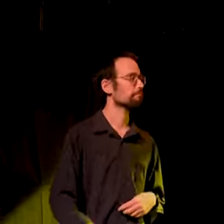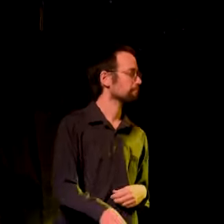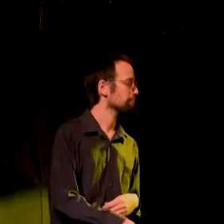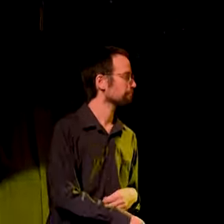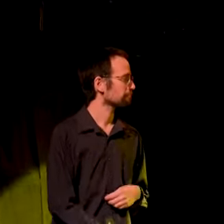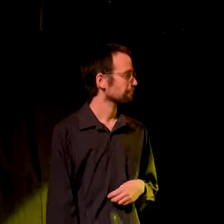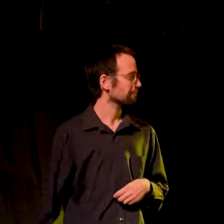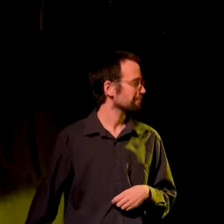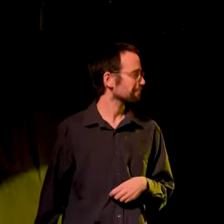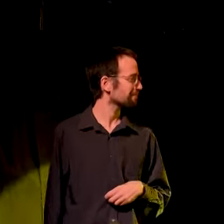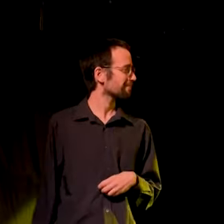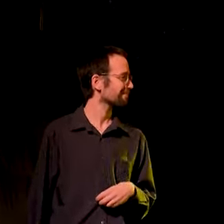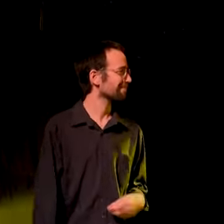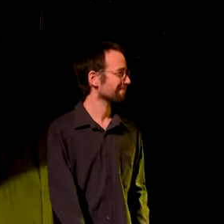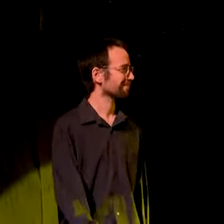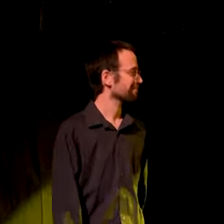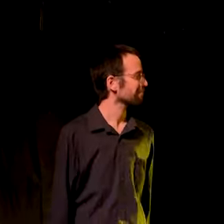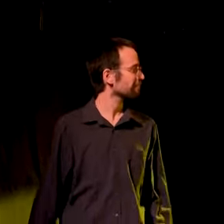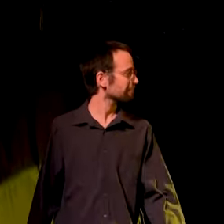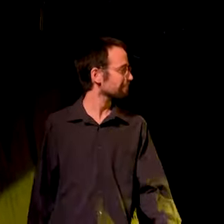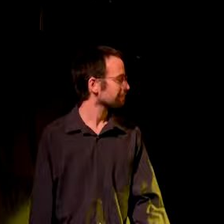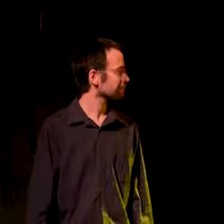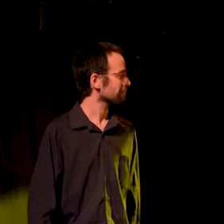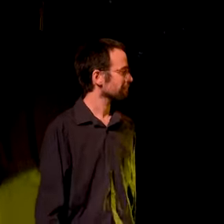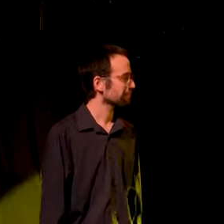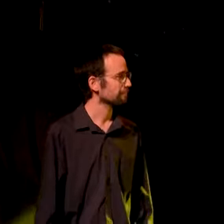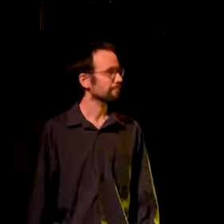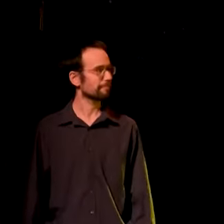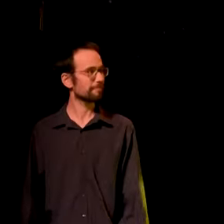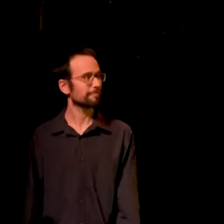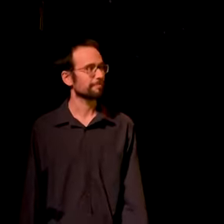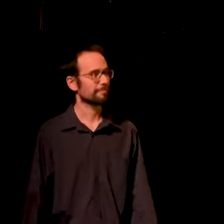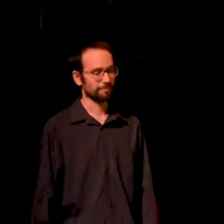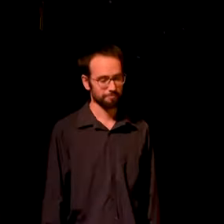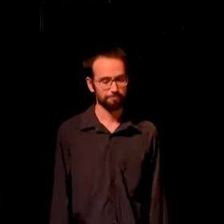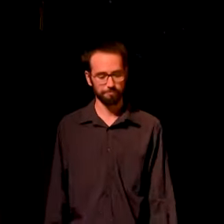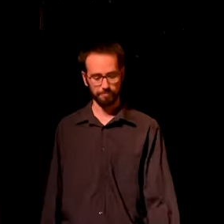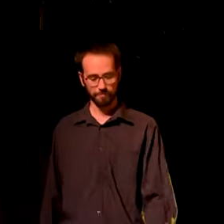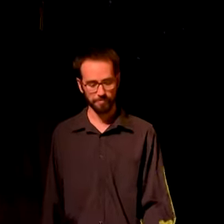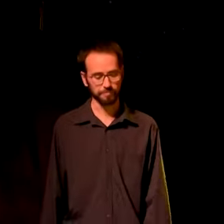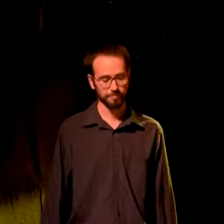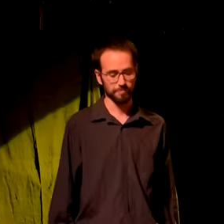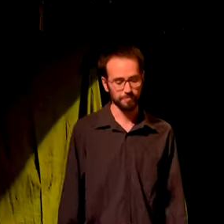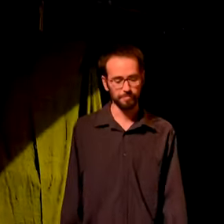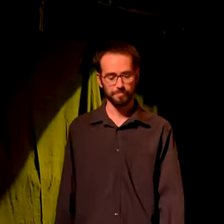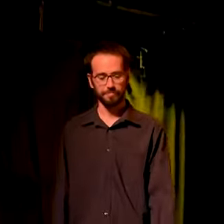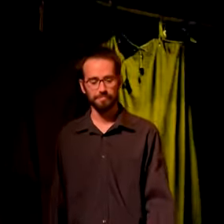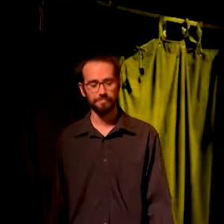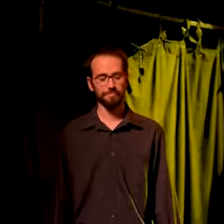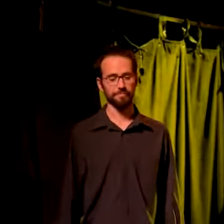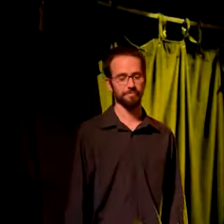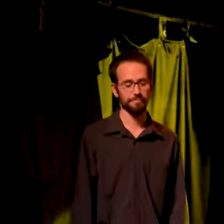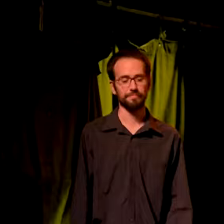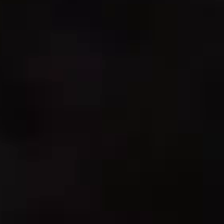i gent gran Quan volen que jo treballi molt, molt més del que ells ho fan I m'envien cap aquí i em porten cap allà Sense tenir gens en